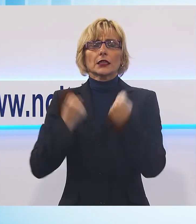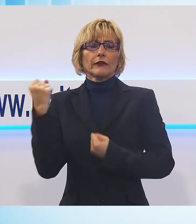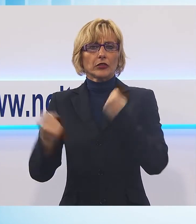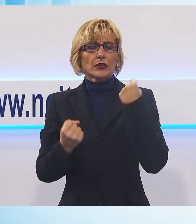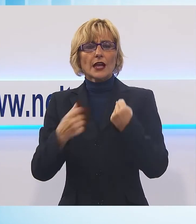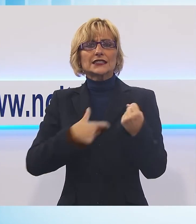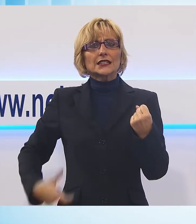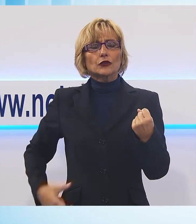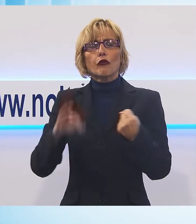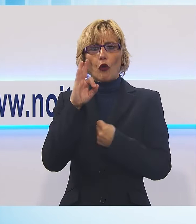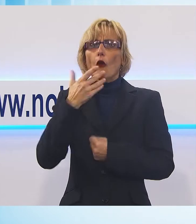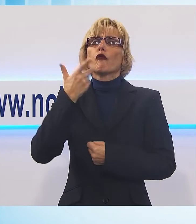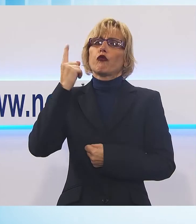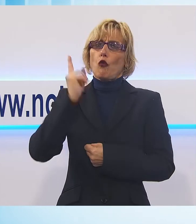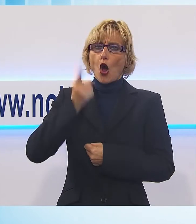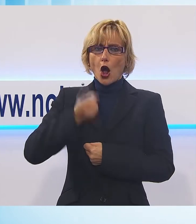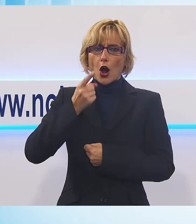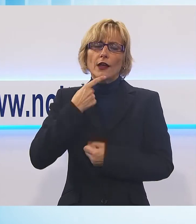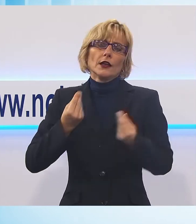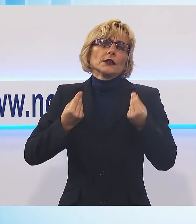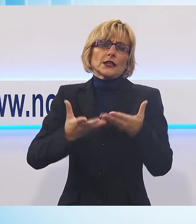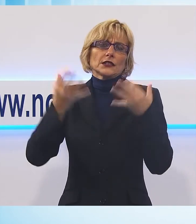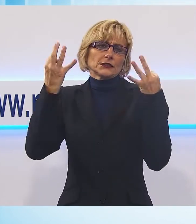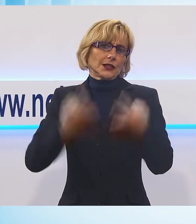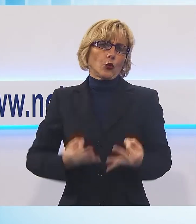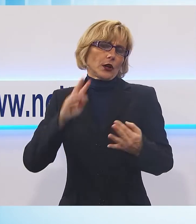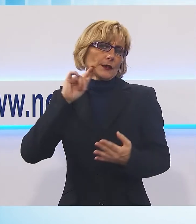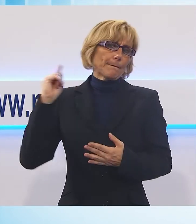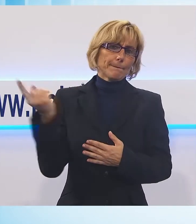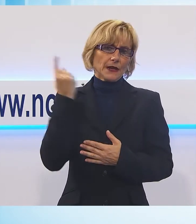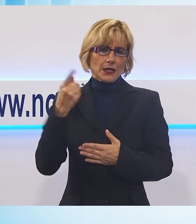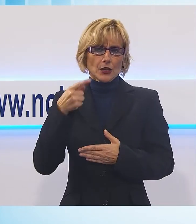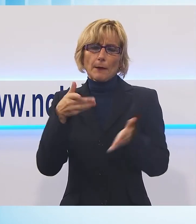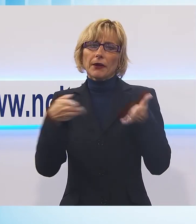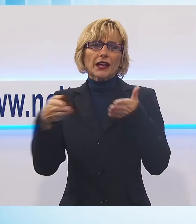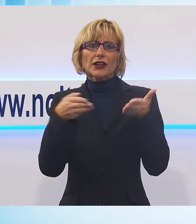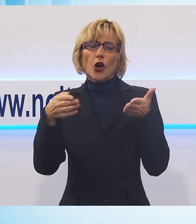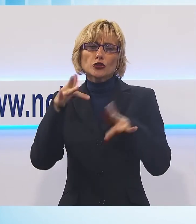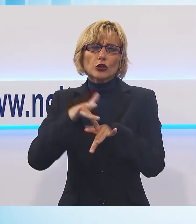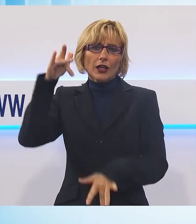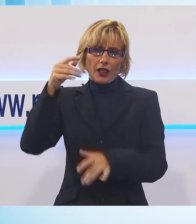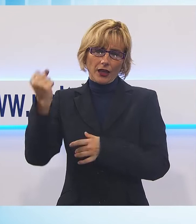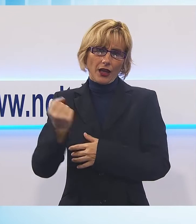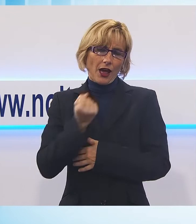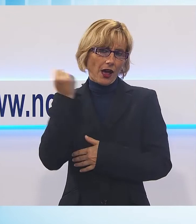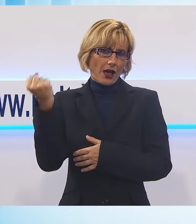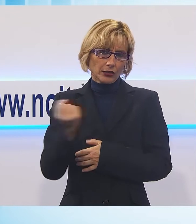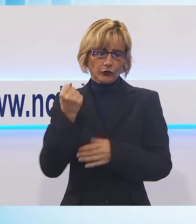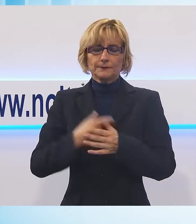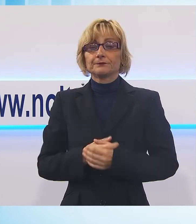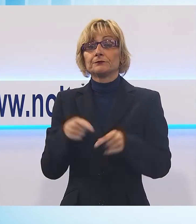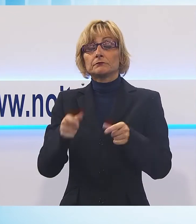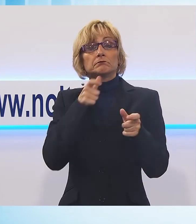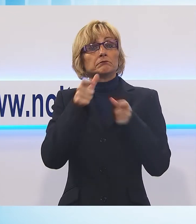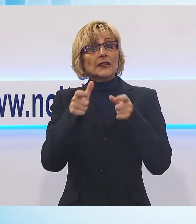fortemente voluto per garantire maggiore sicurezza in un periodo particolarmente delicato dell'anno Ed ora parliamo di abbandono scolastico